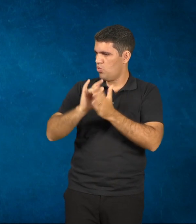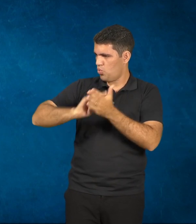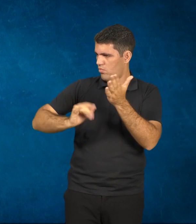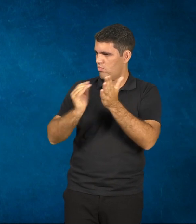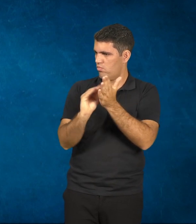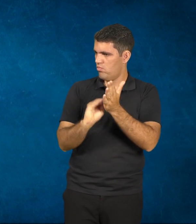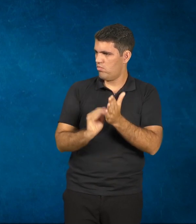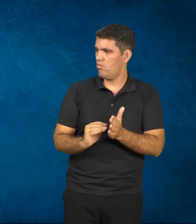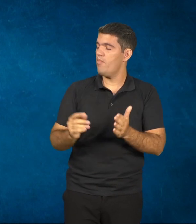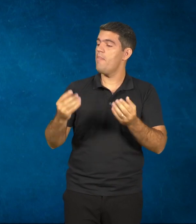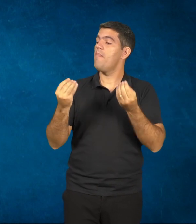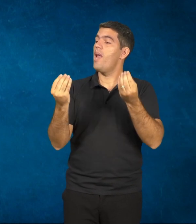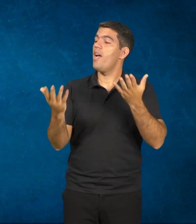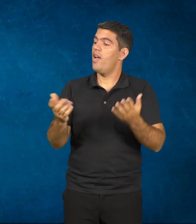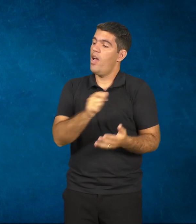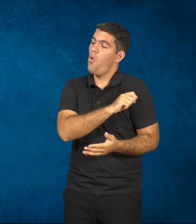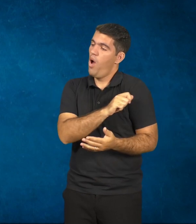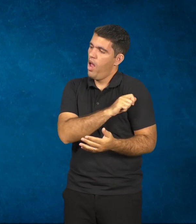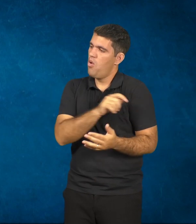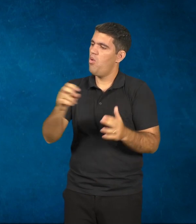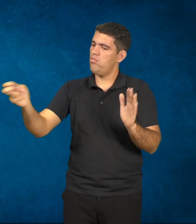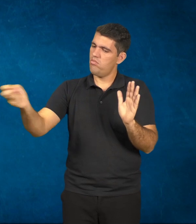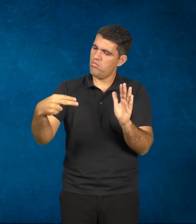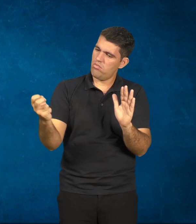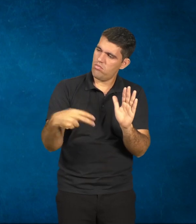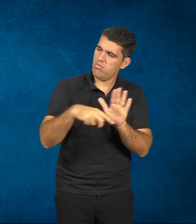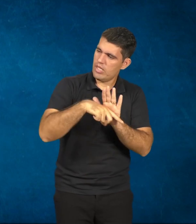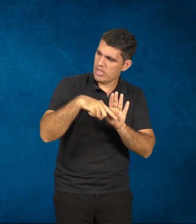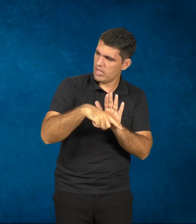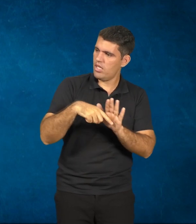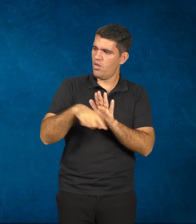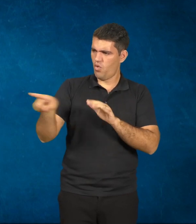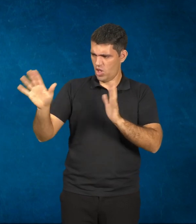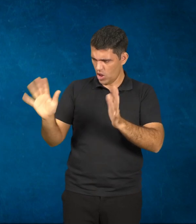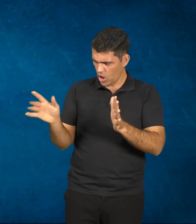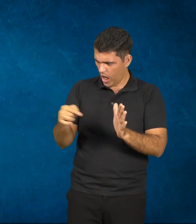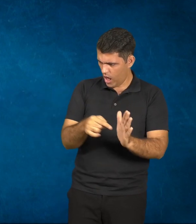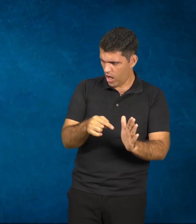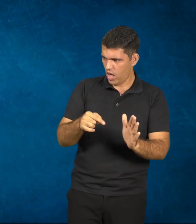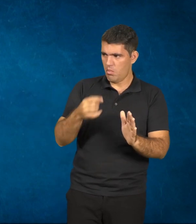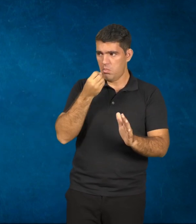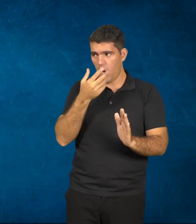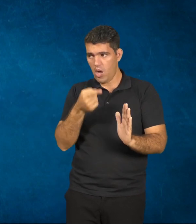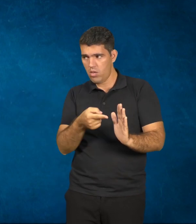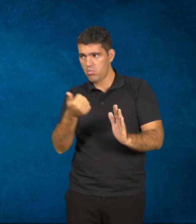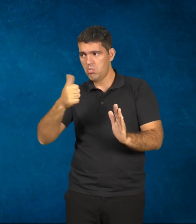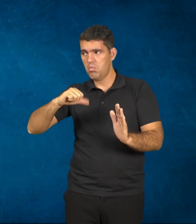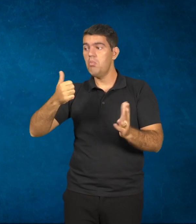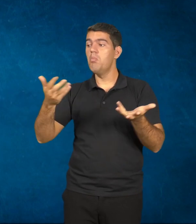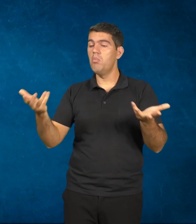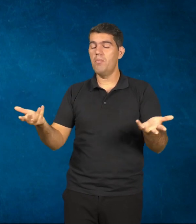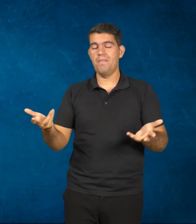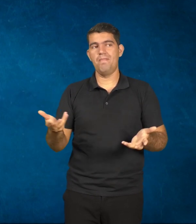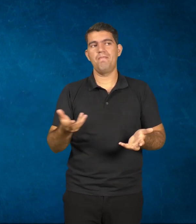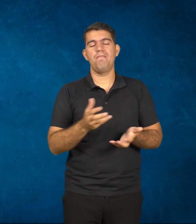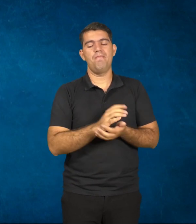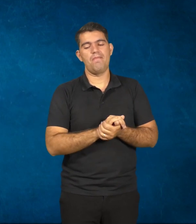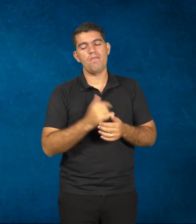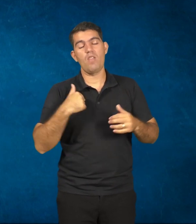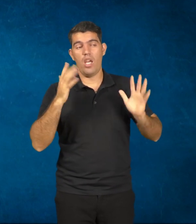pesquisassem o material deles publicado na internet. Você já fez isso? Acha que é um bom recurso? Olha, eu já tentei algumas